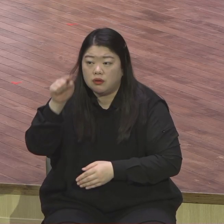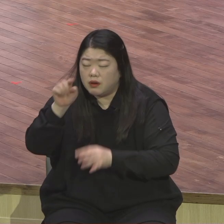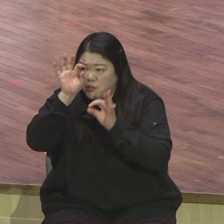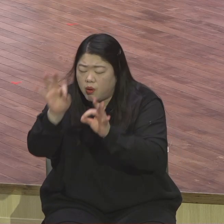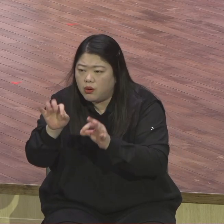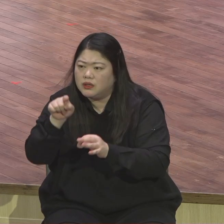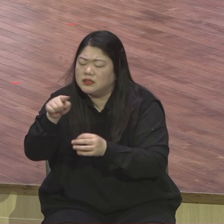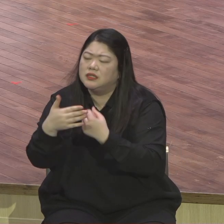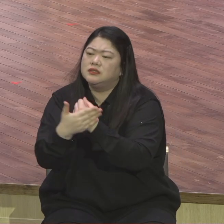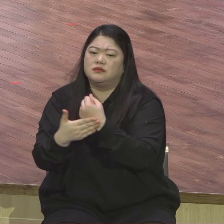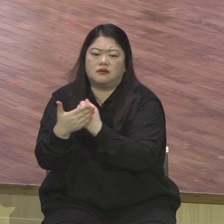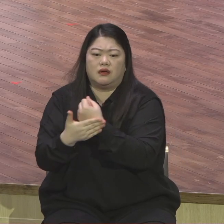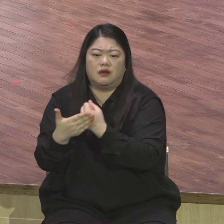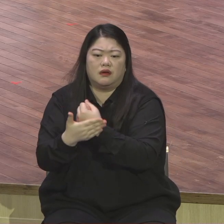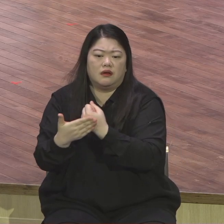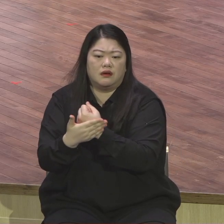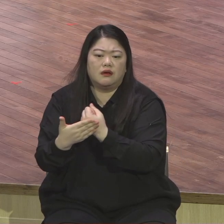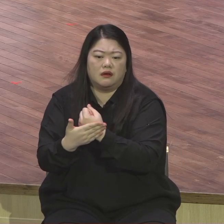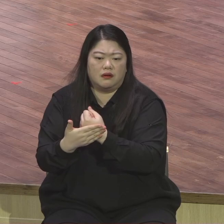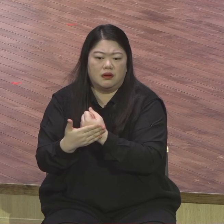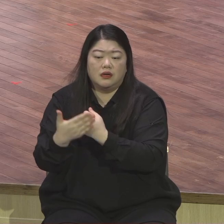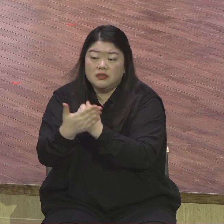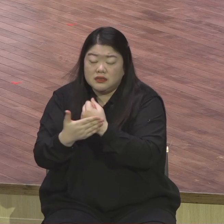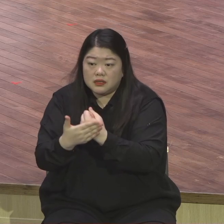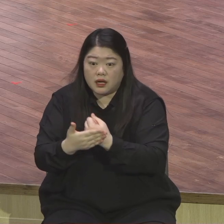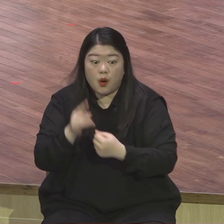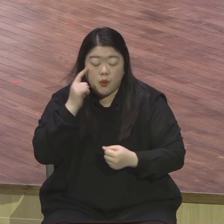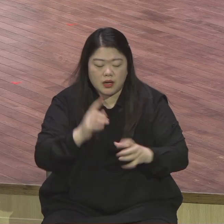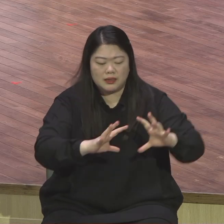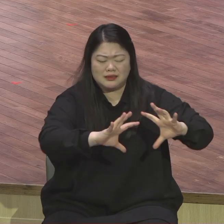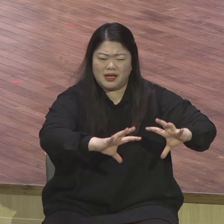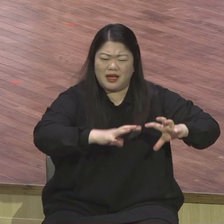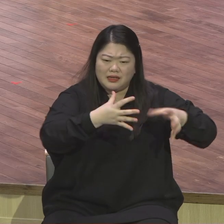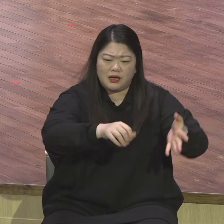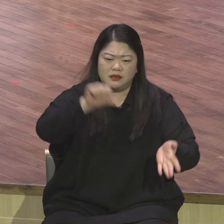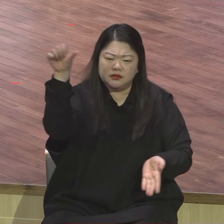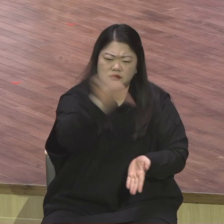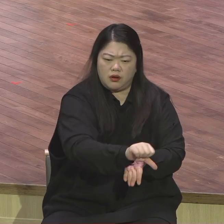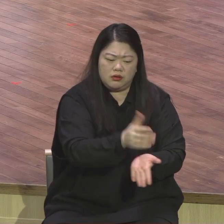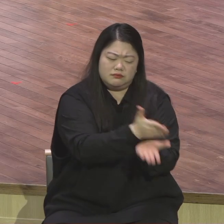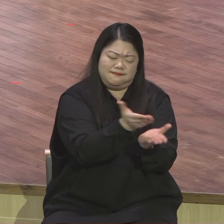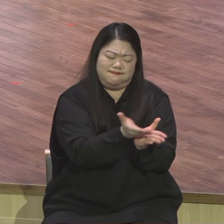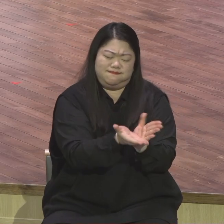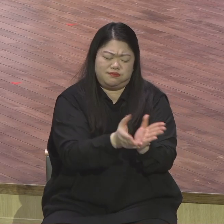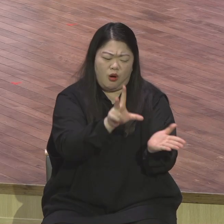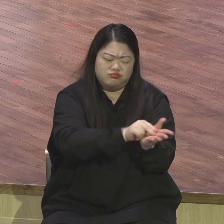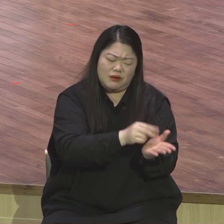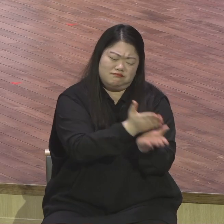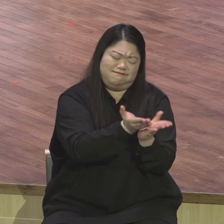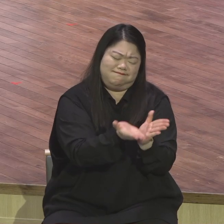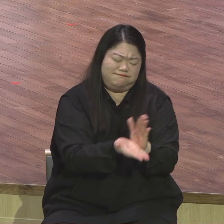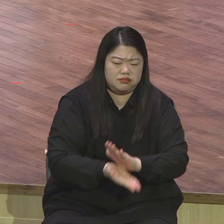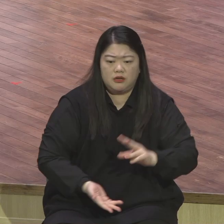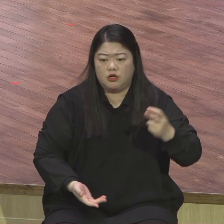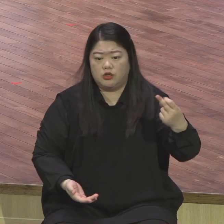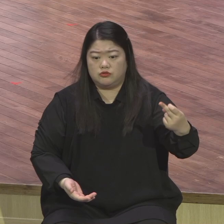열두 가지 열두 가지 저주 가운데 꼼짝 달성 못하게 묶어놨어요 죄인된